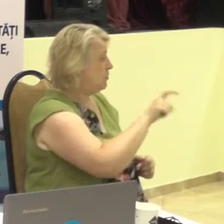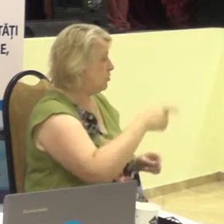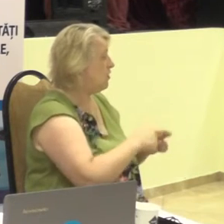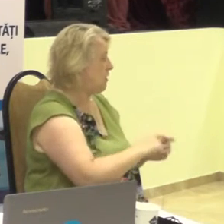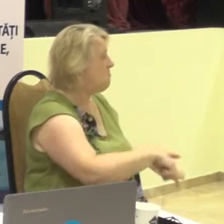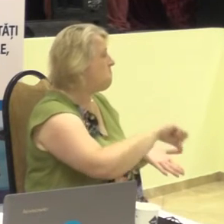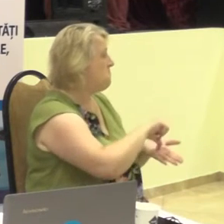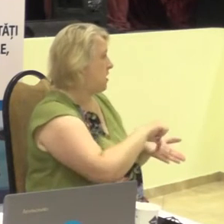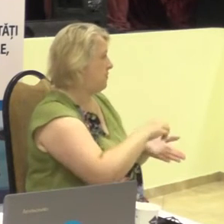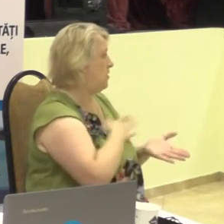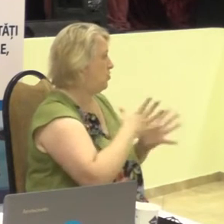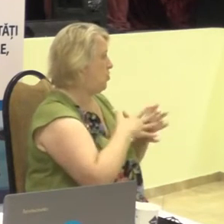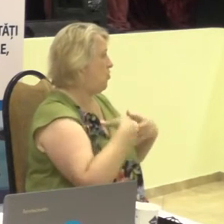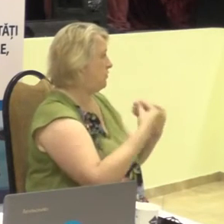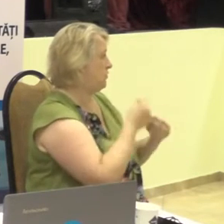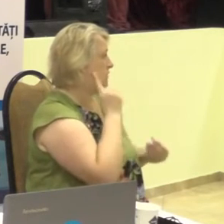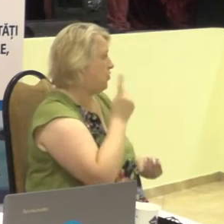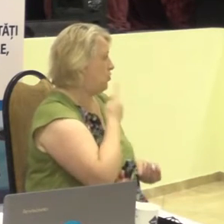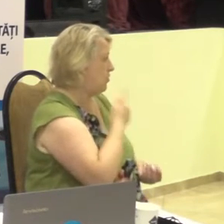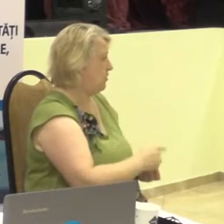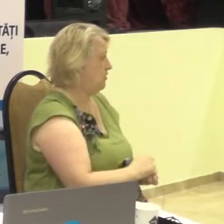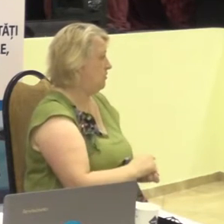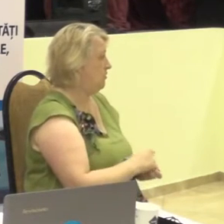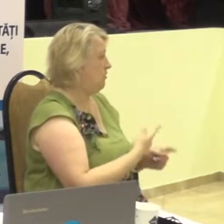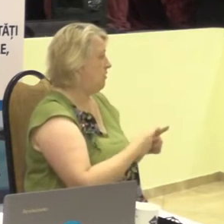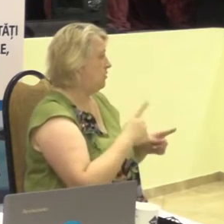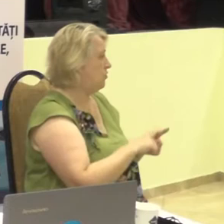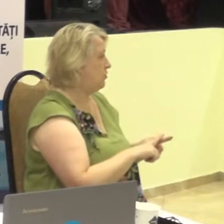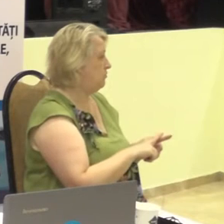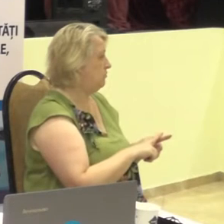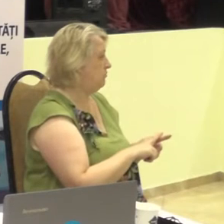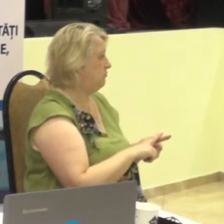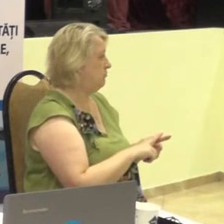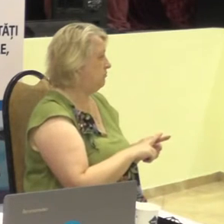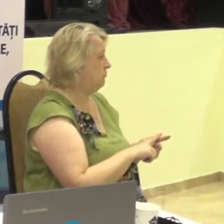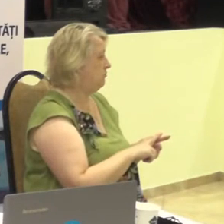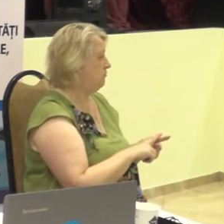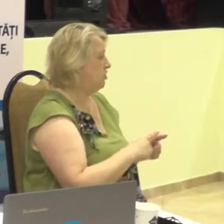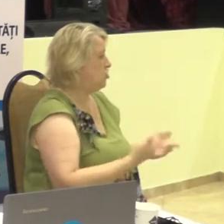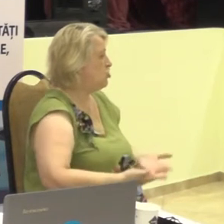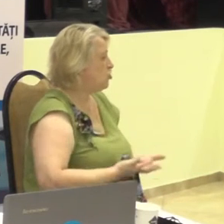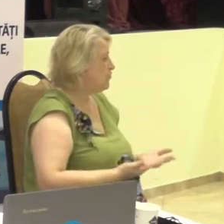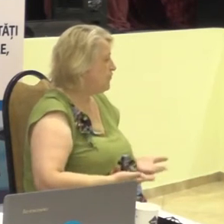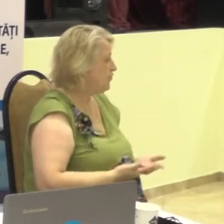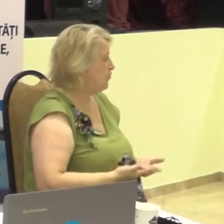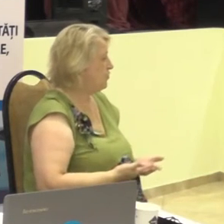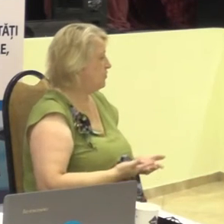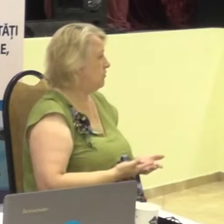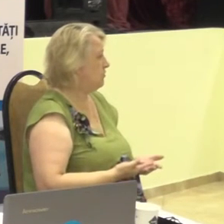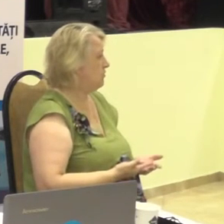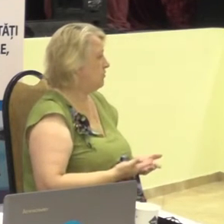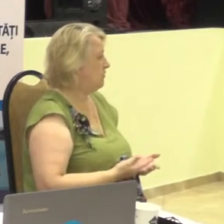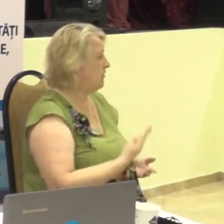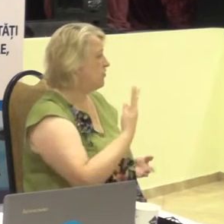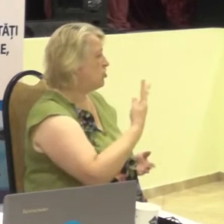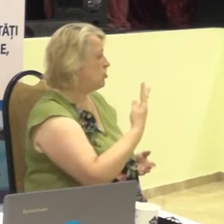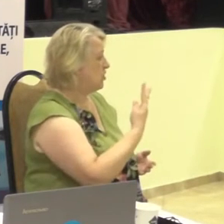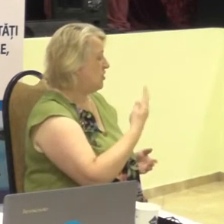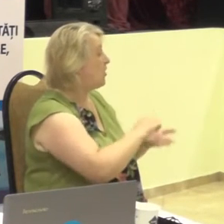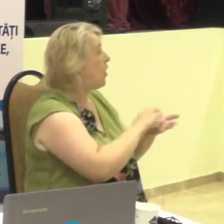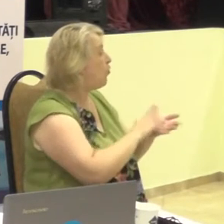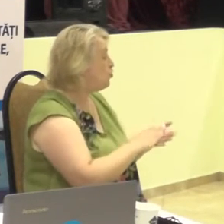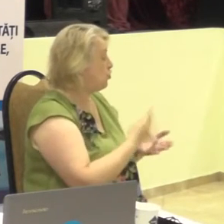membrii Asociației Surților, care sunt localizați cu traiu în Badul Filialii